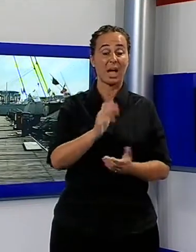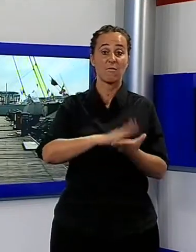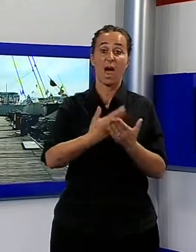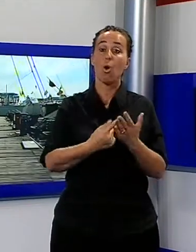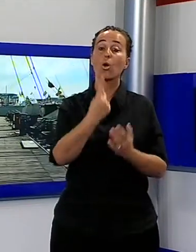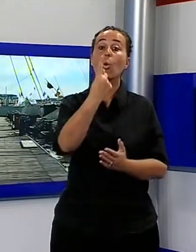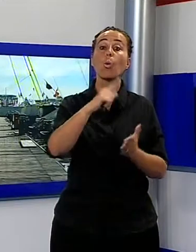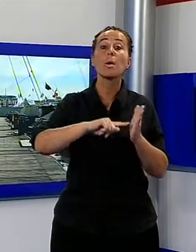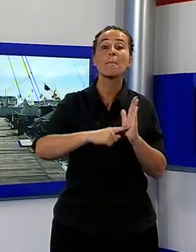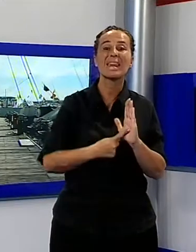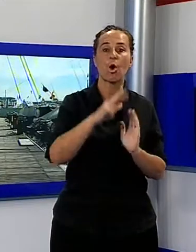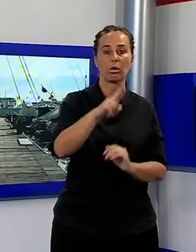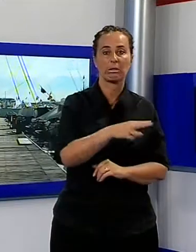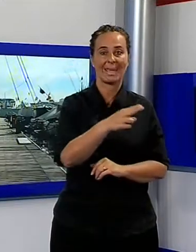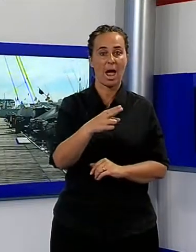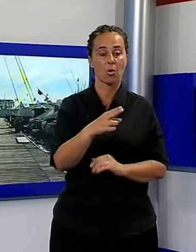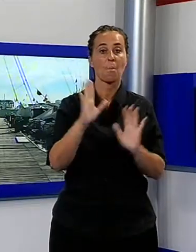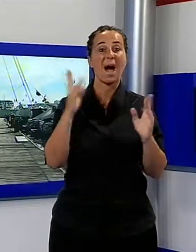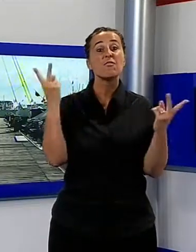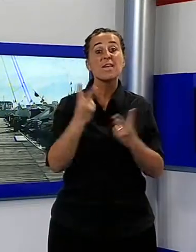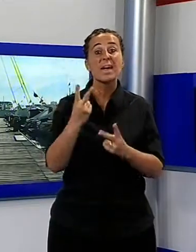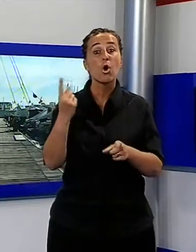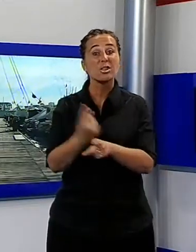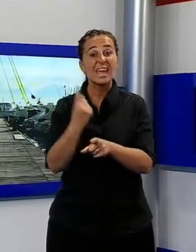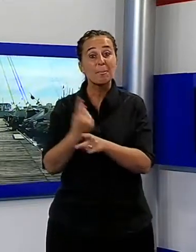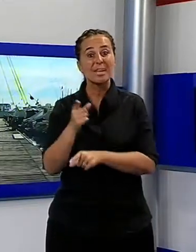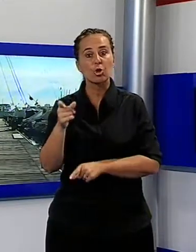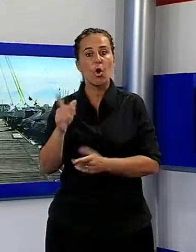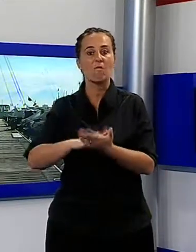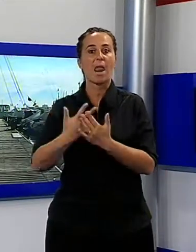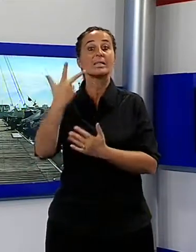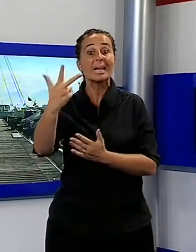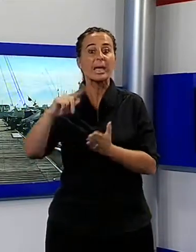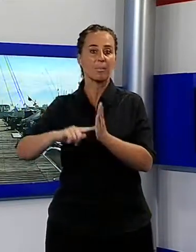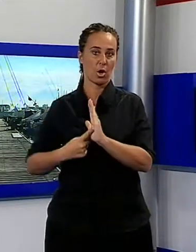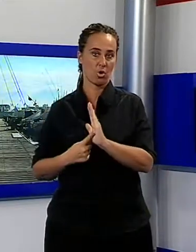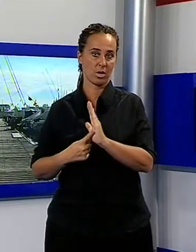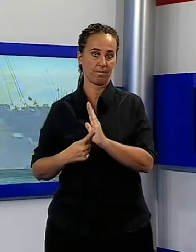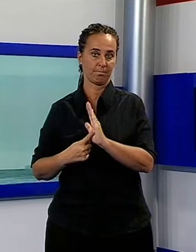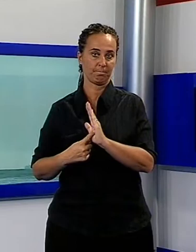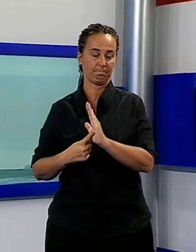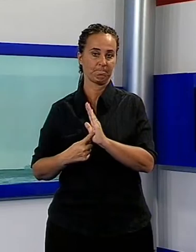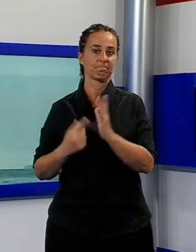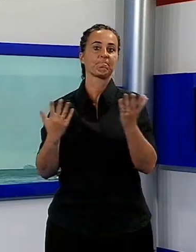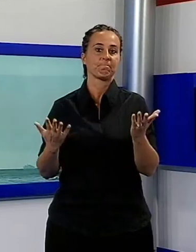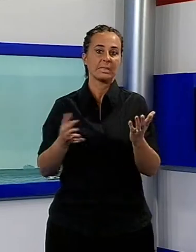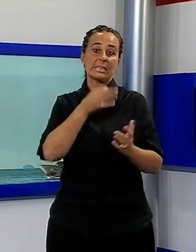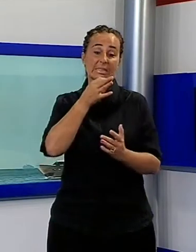saldare, pari a circa 3 milioni, la Viareggio Porto, titolare delle concessioni alla Madonnina, al Triangolino e altre banchine nelle varie